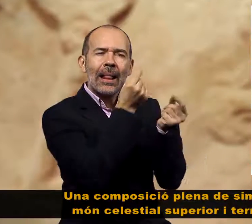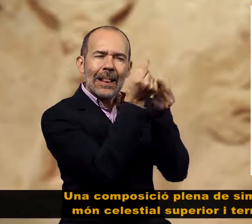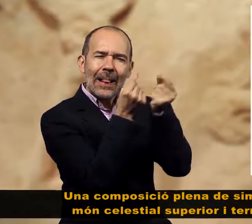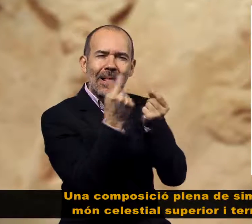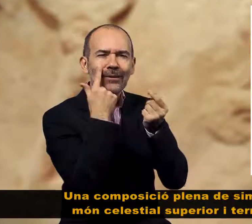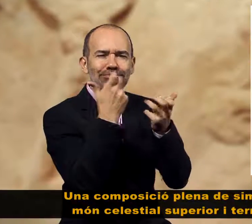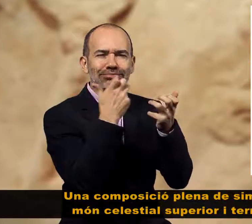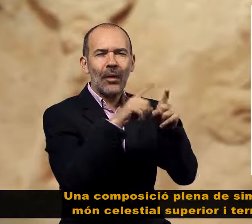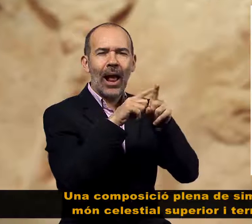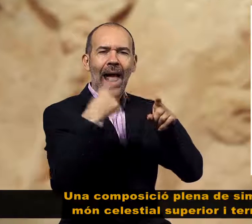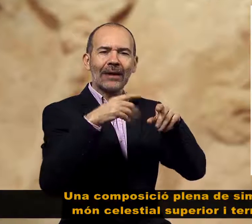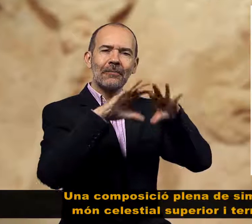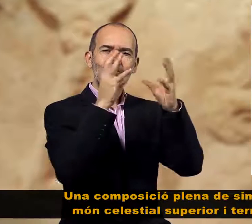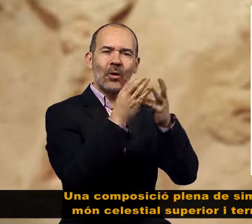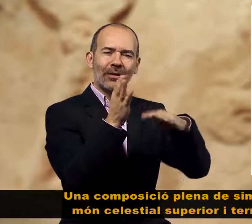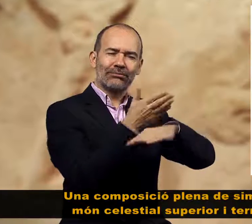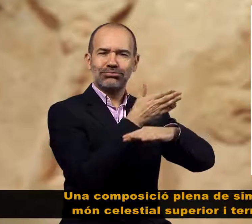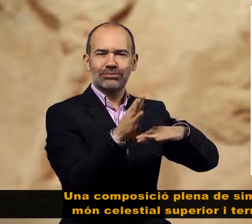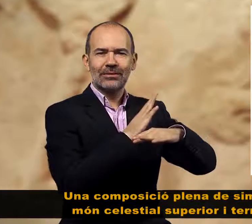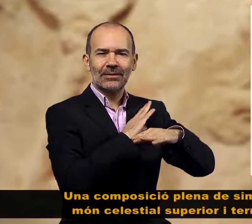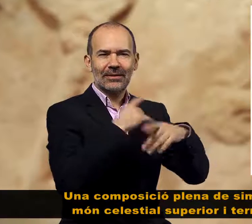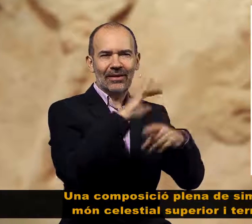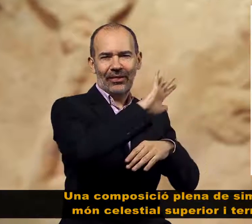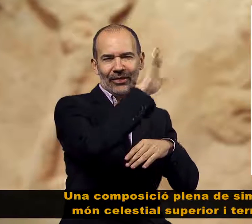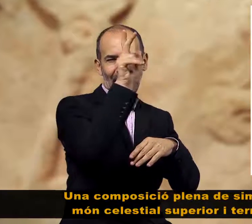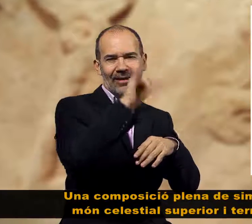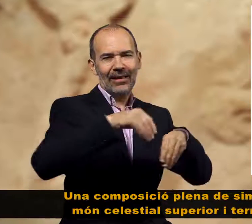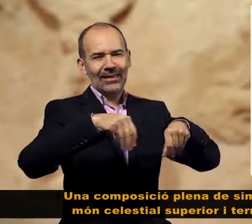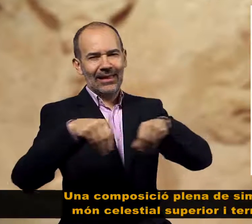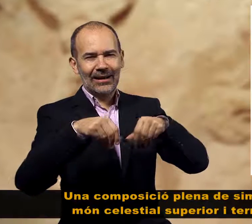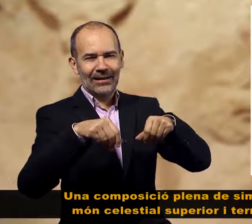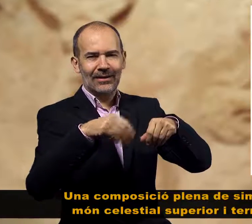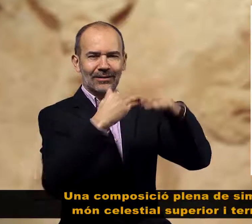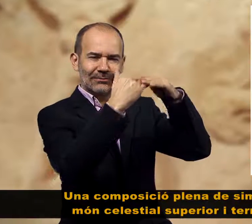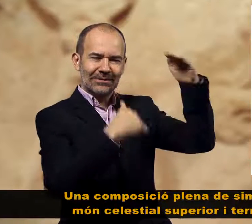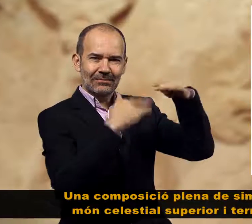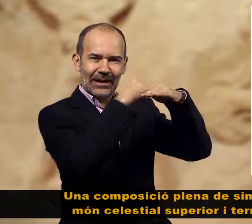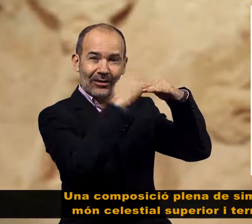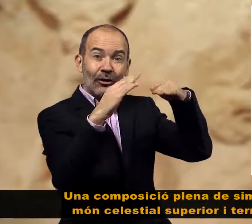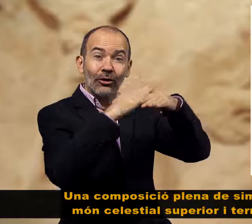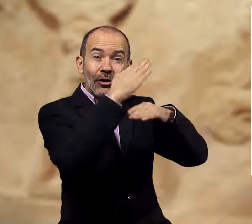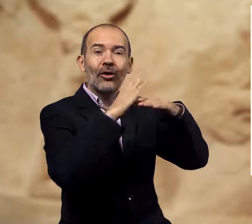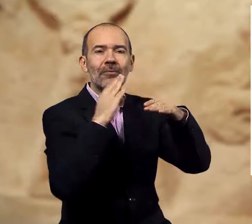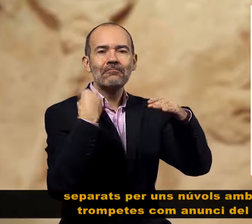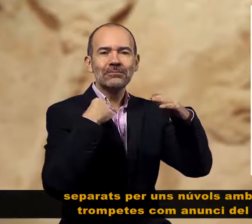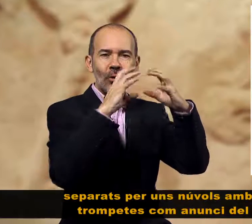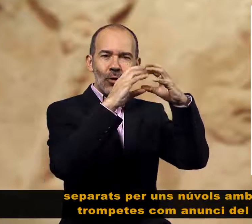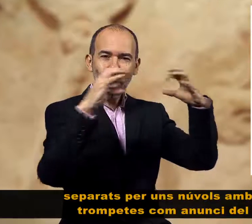Una composició plena de simbolisme entre món celestial superior i terrenal inferior,